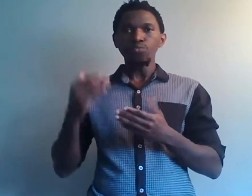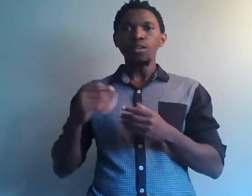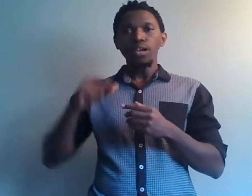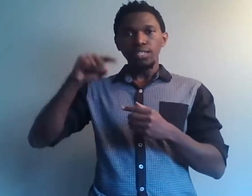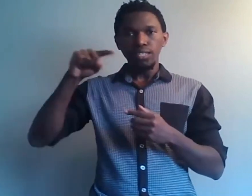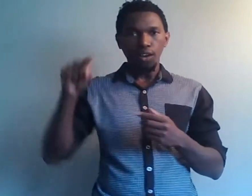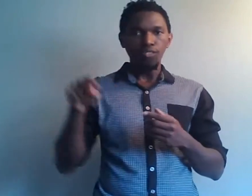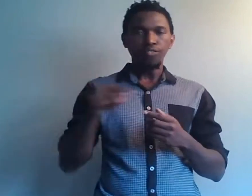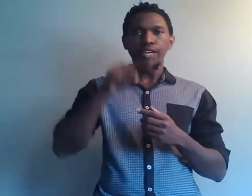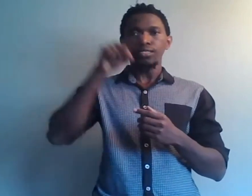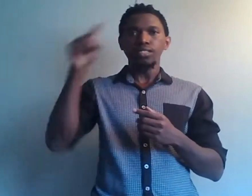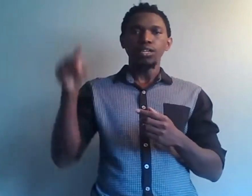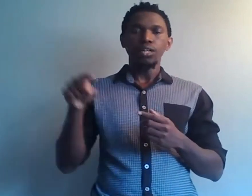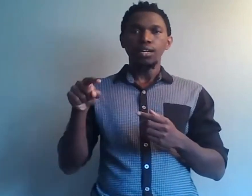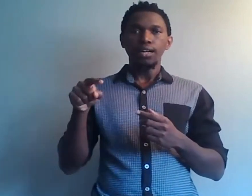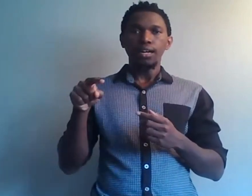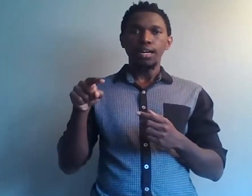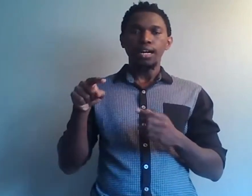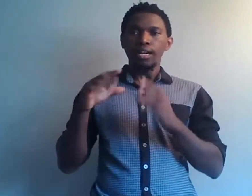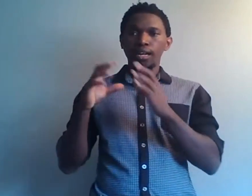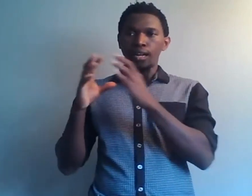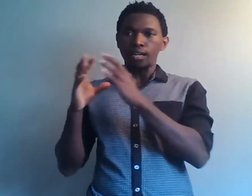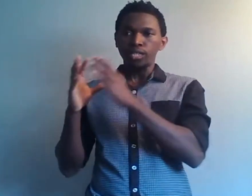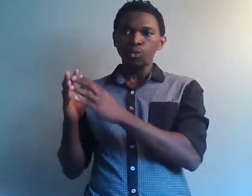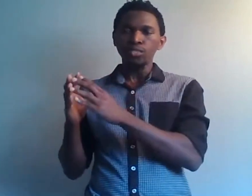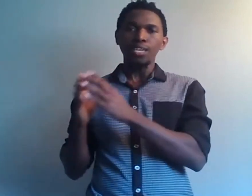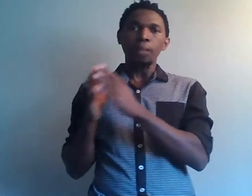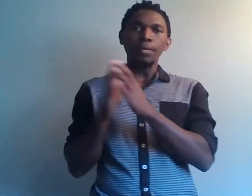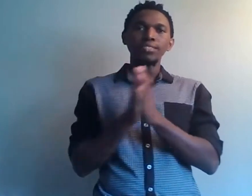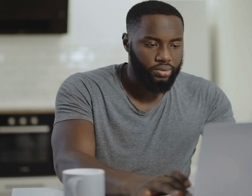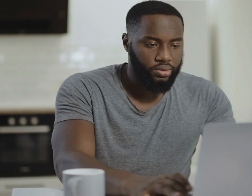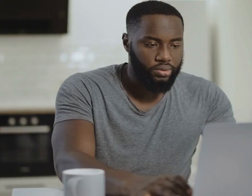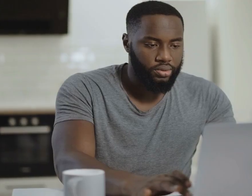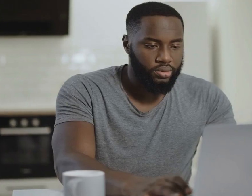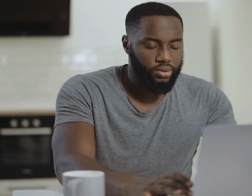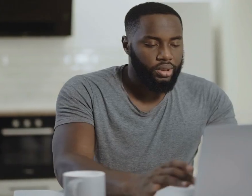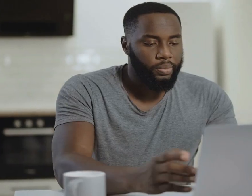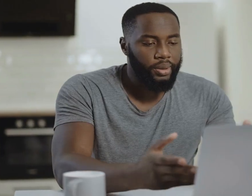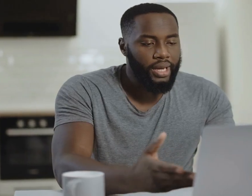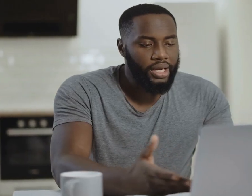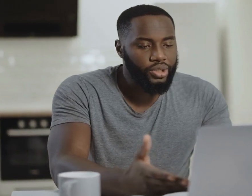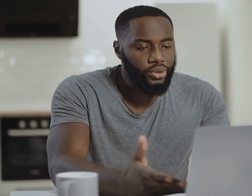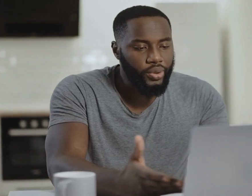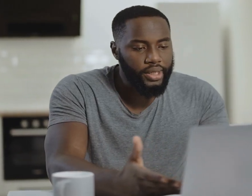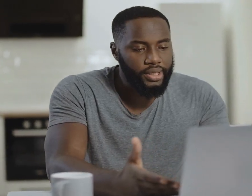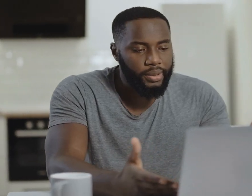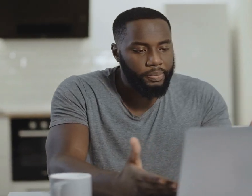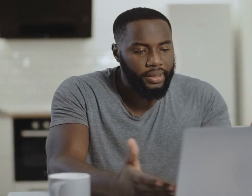humains qui renforcent les choses et après qu disent en fait que l'argent est le problème. L'argent n pas le problème.